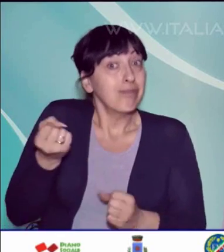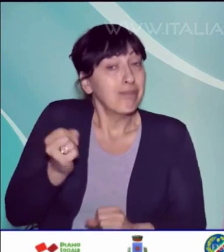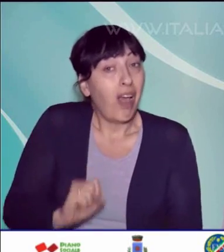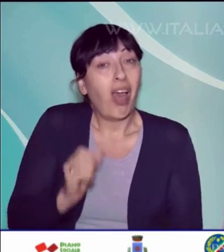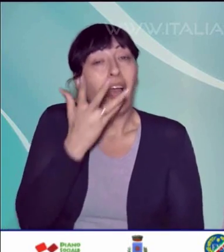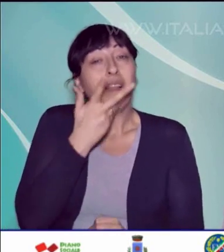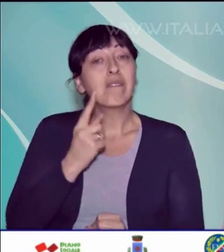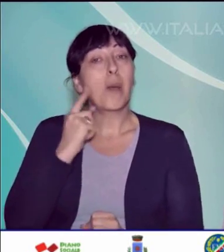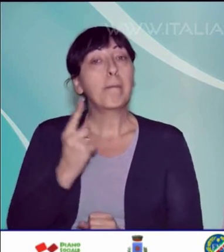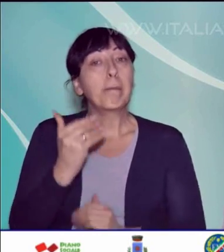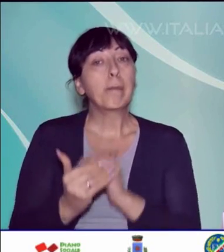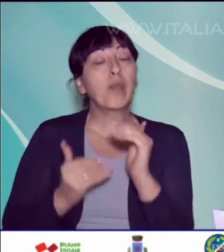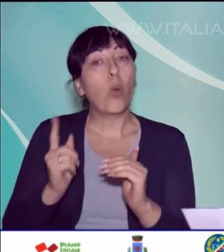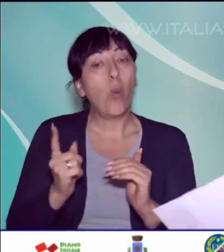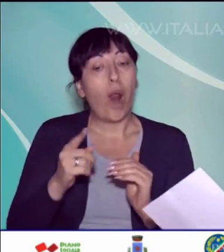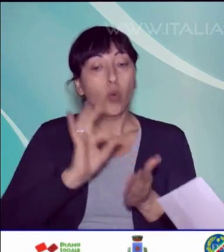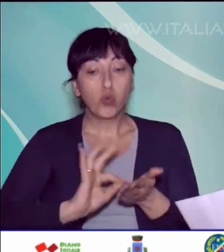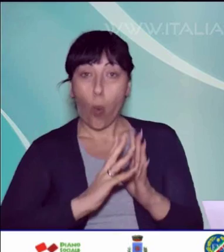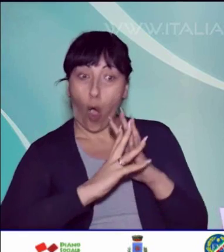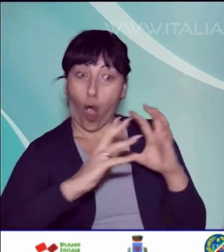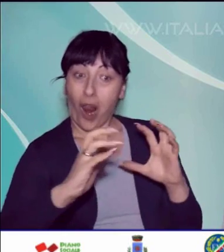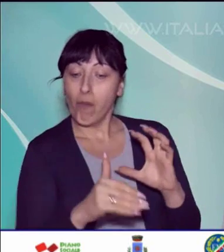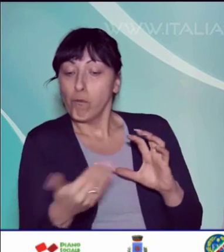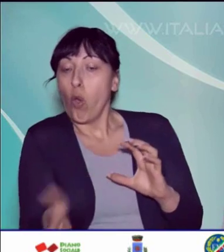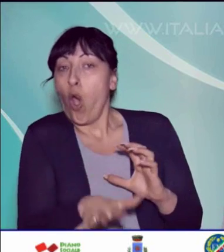migliorare l'area esterna alla scuola.